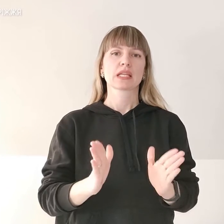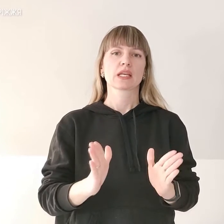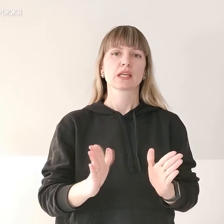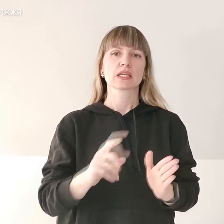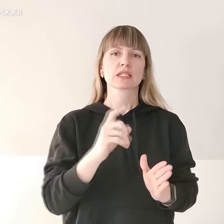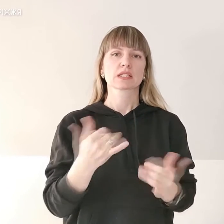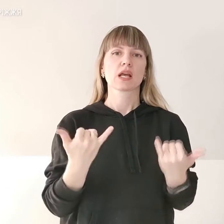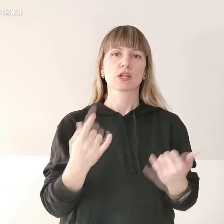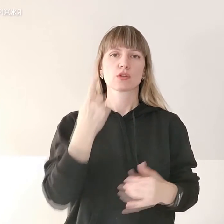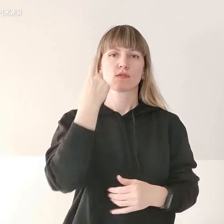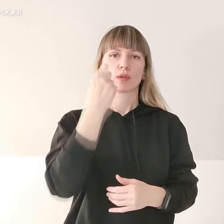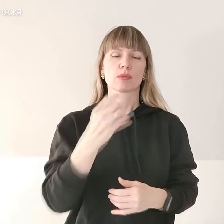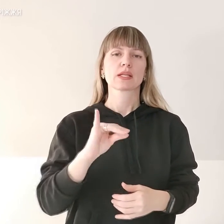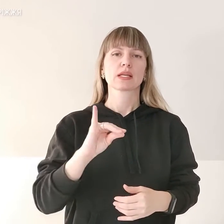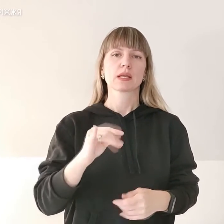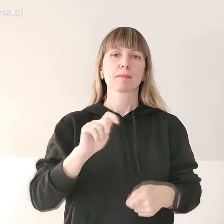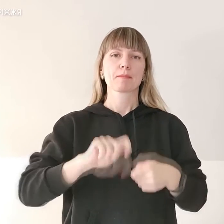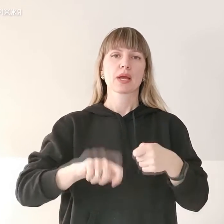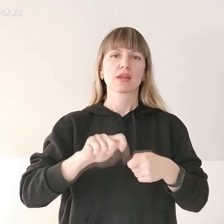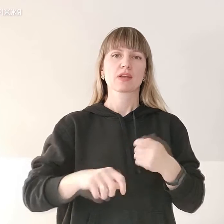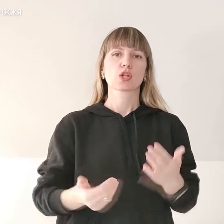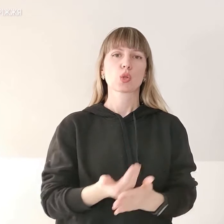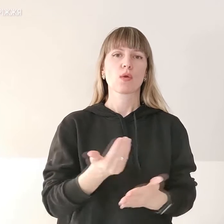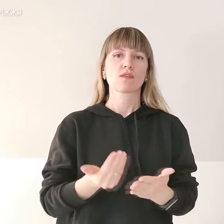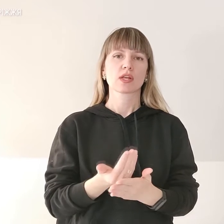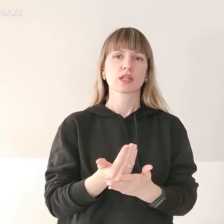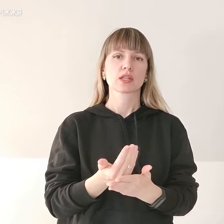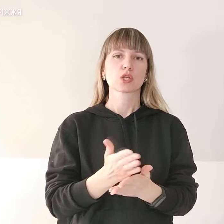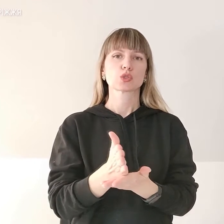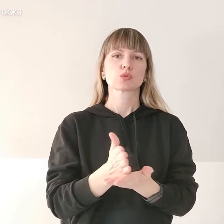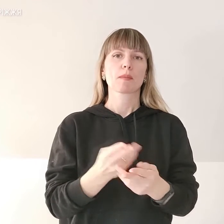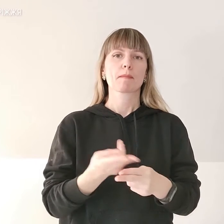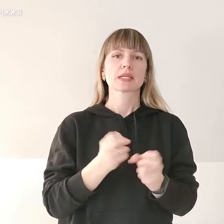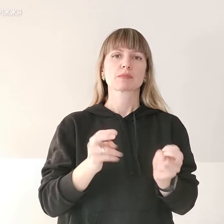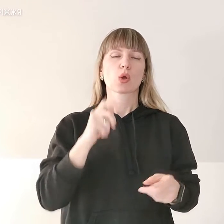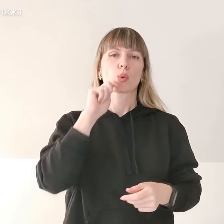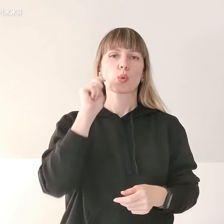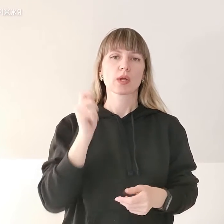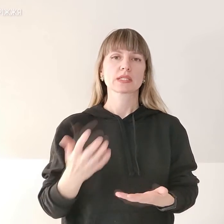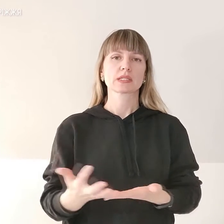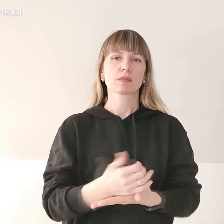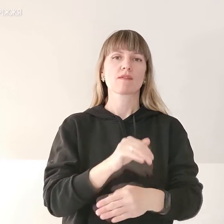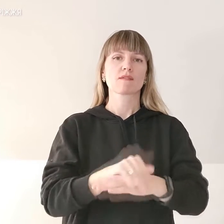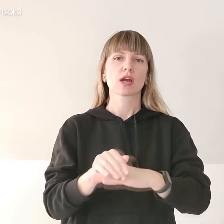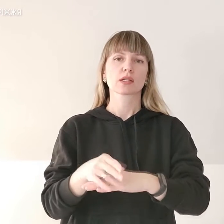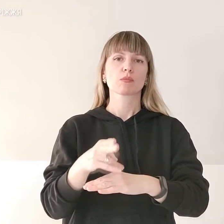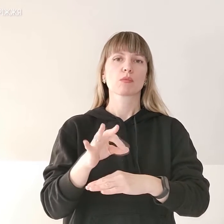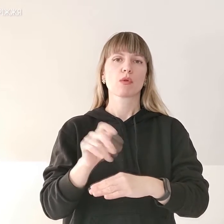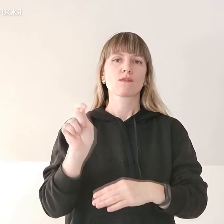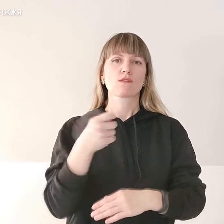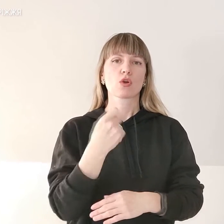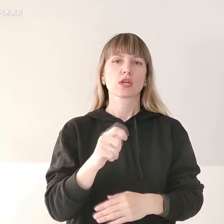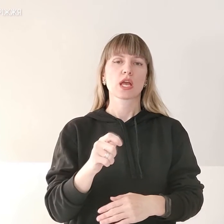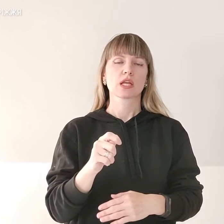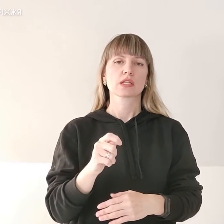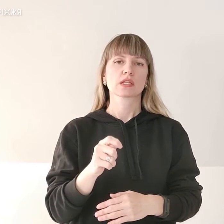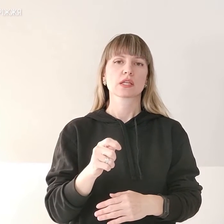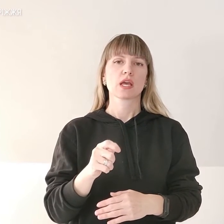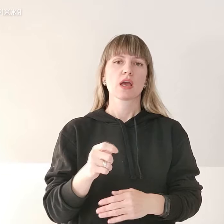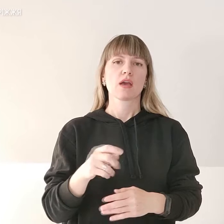нагальної інформації та перевірених новин. Служба безпеки України збирає факти про воєнні злочини Російської Федерації